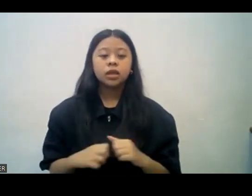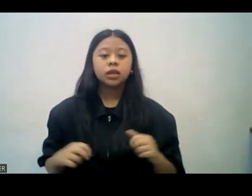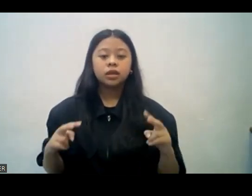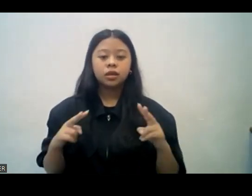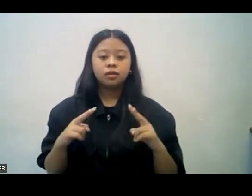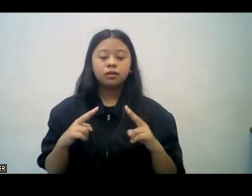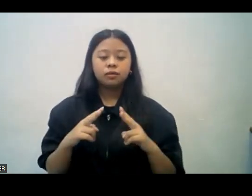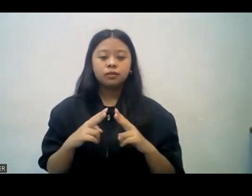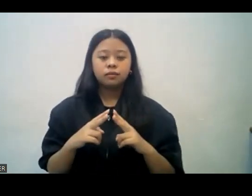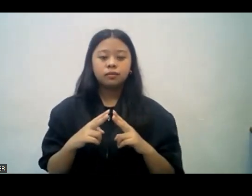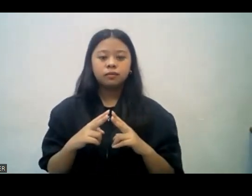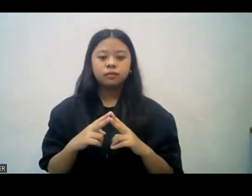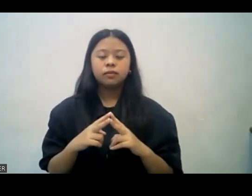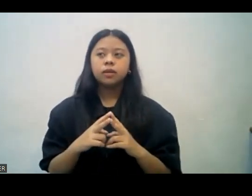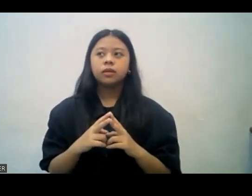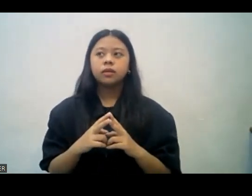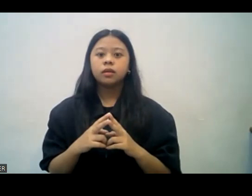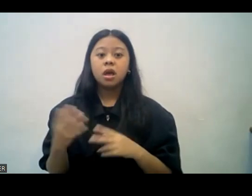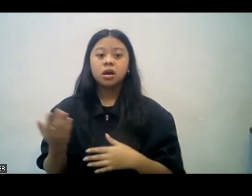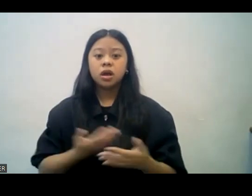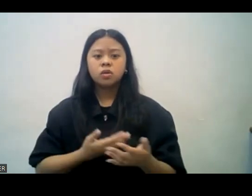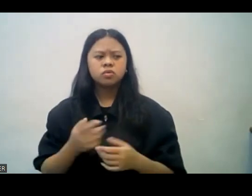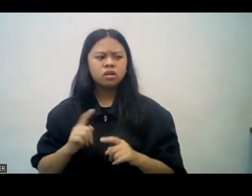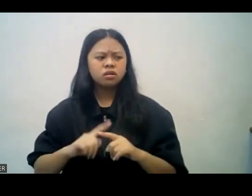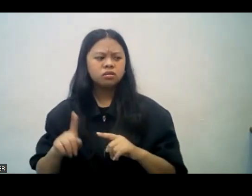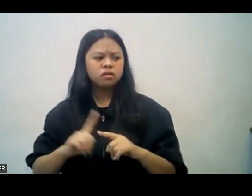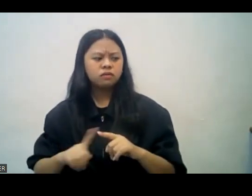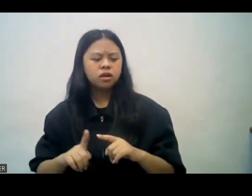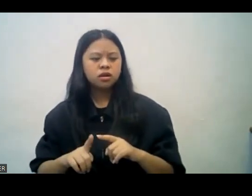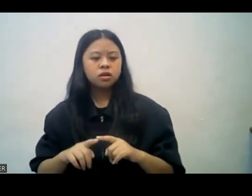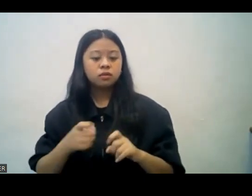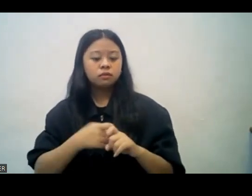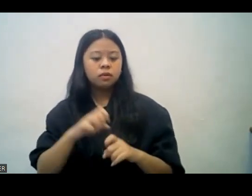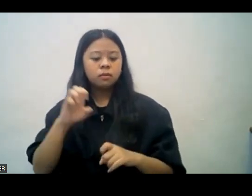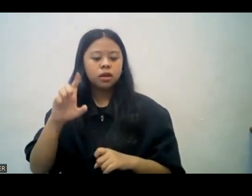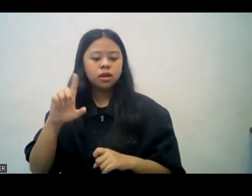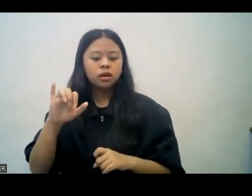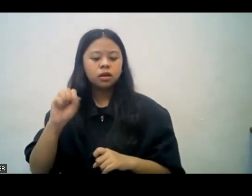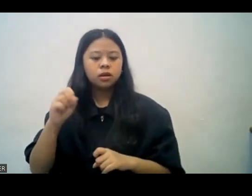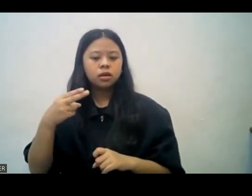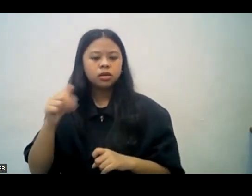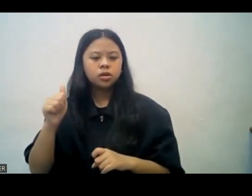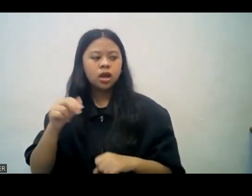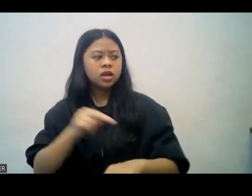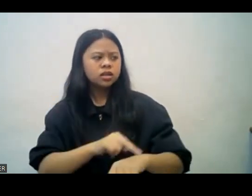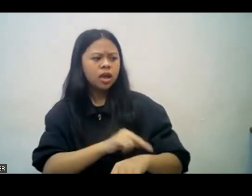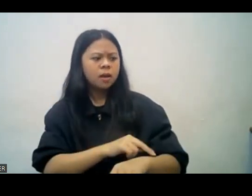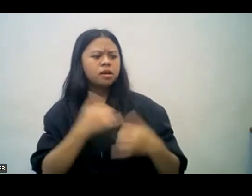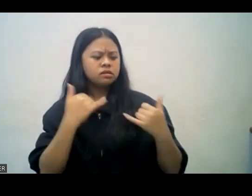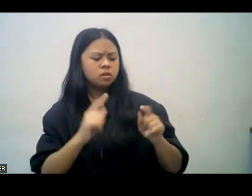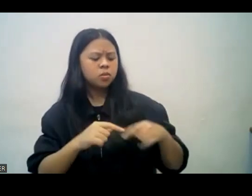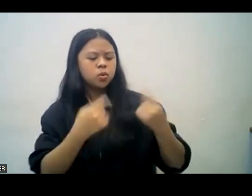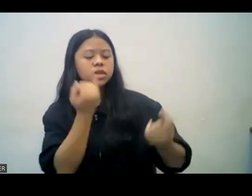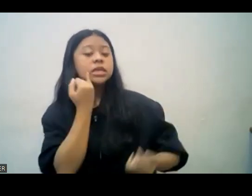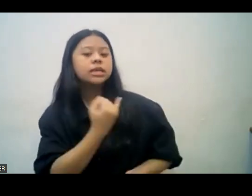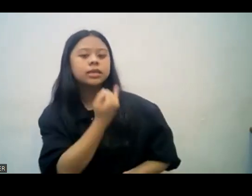pong advice na natanggap ay iba. Sinasabi ni Liseo, siya po ay talagang nagtungo pa rin. Tinanggap niya ito. Somebody